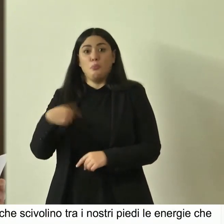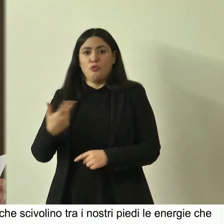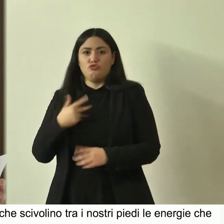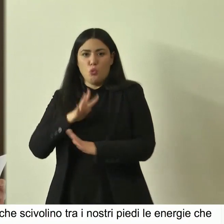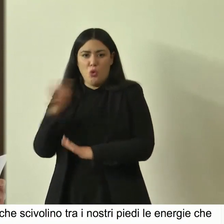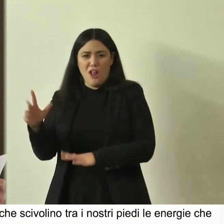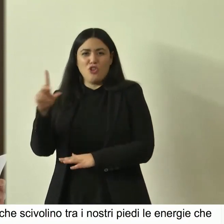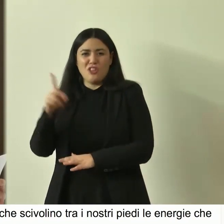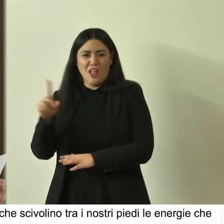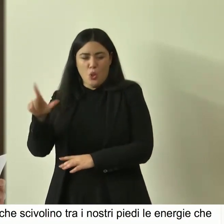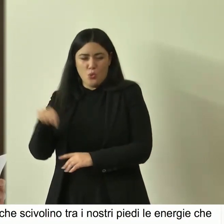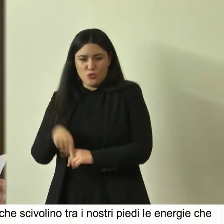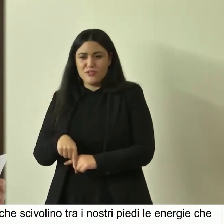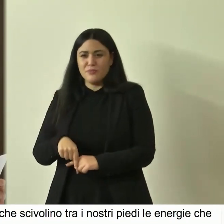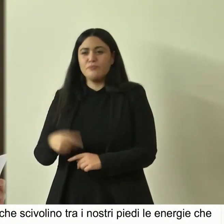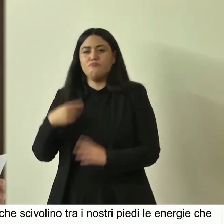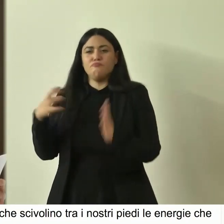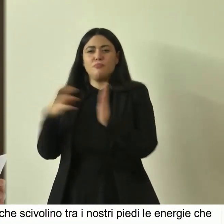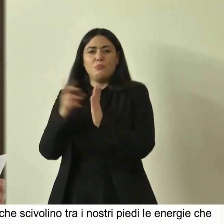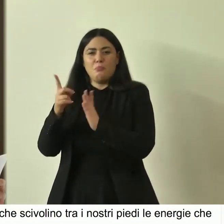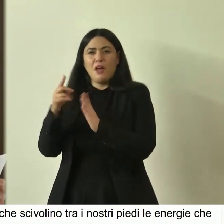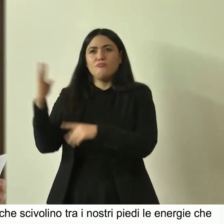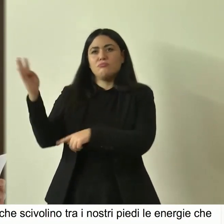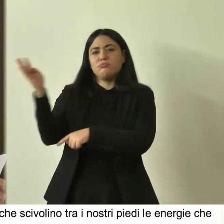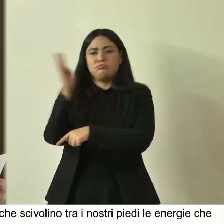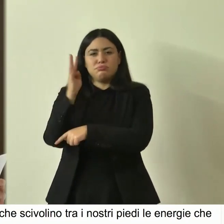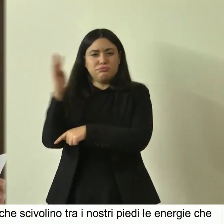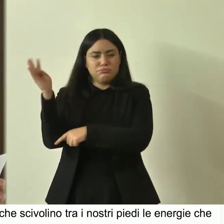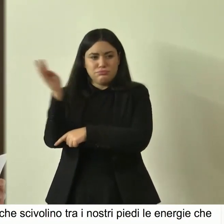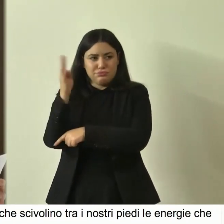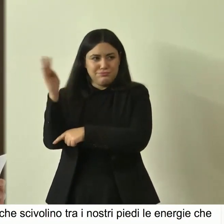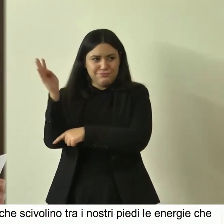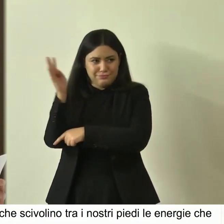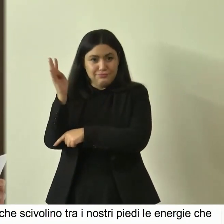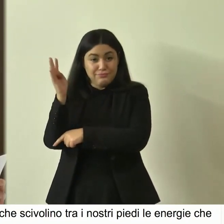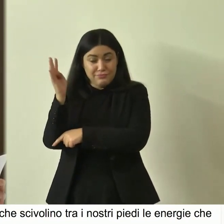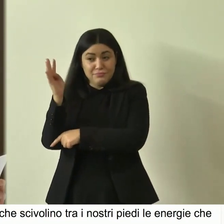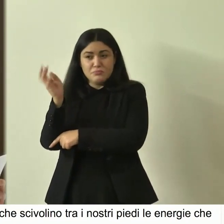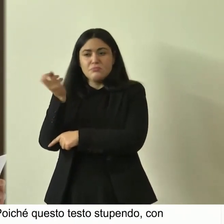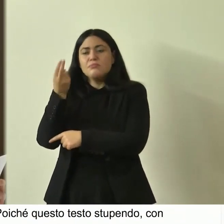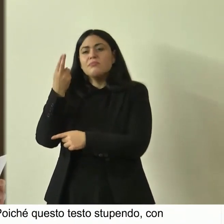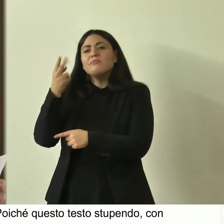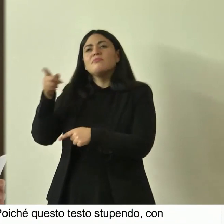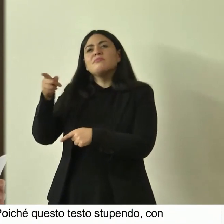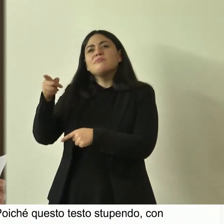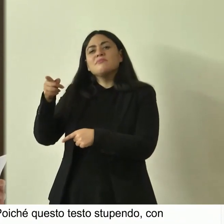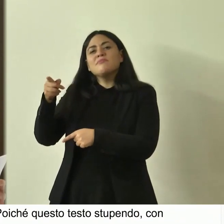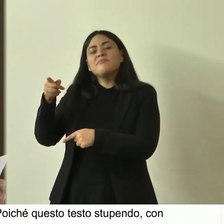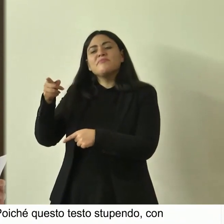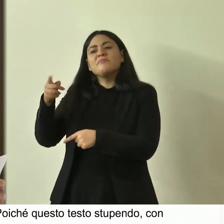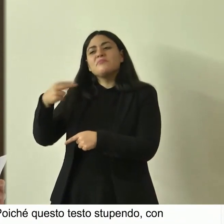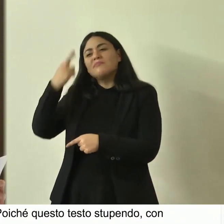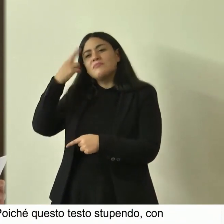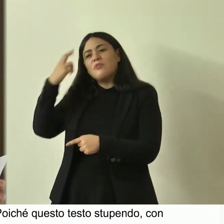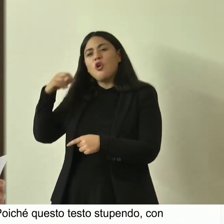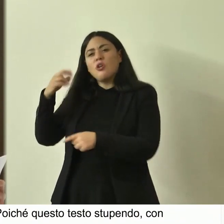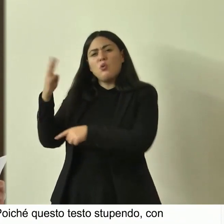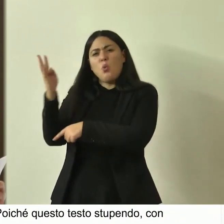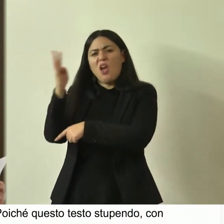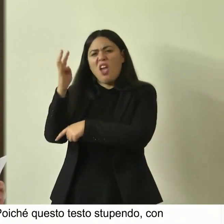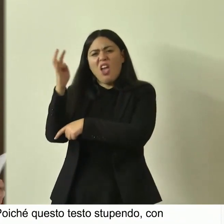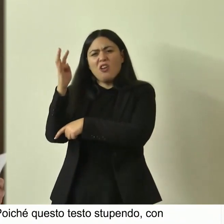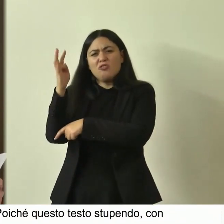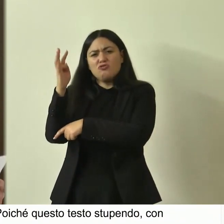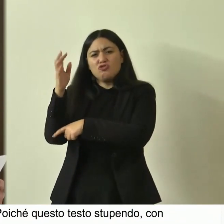con questa immagine finale della quercia che cavalca che mi ricorda alcune querce che ho visto i grandi rami che sono